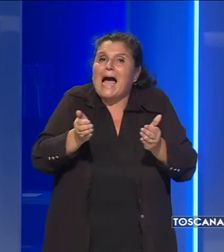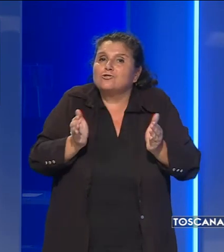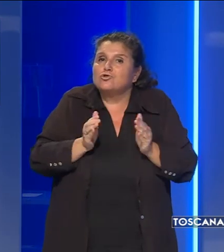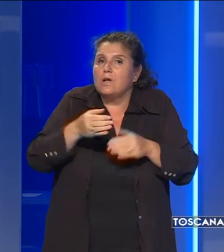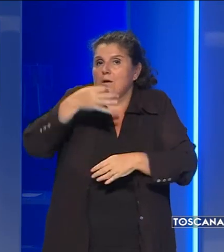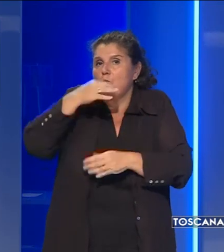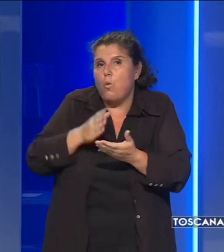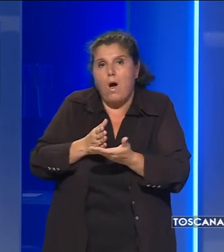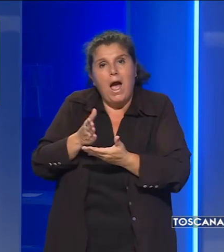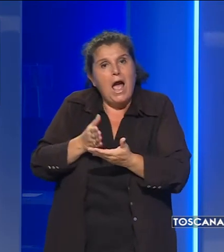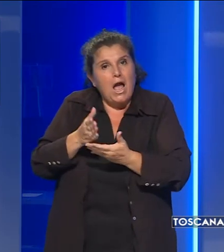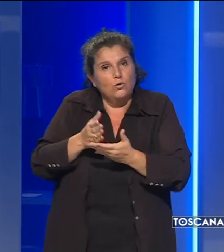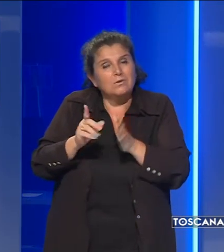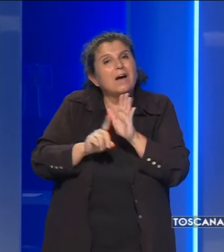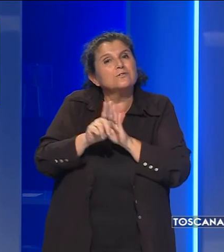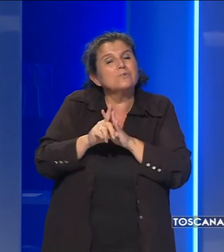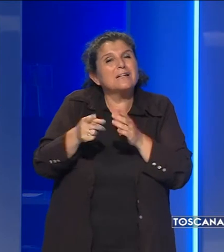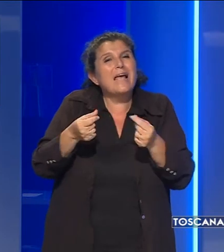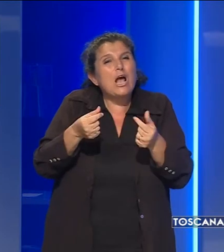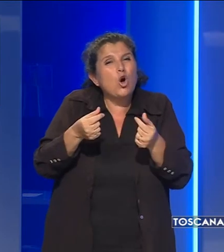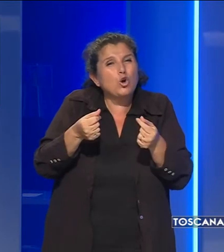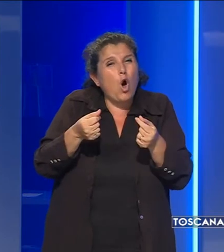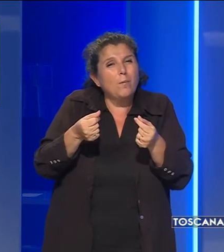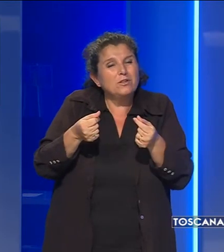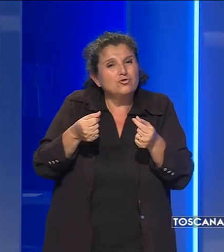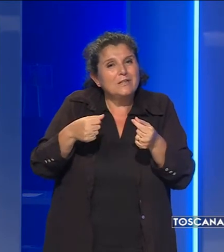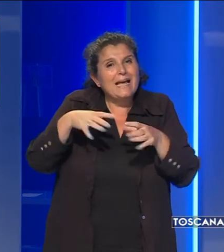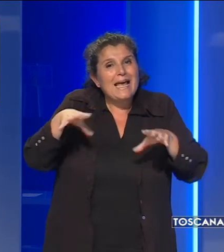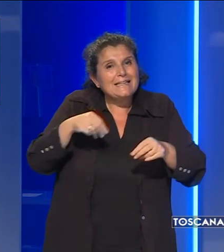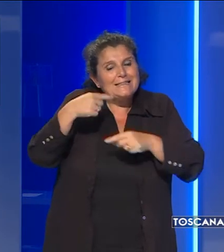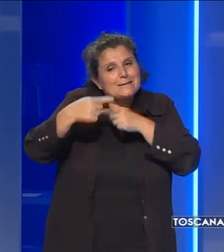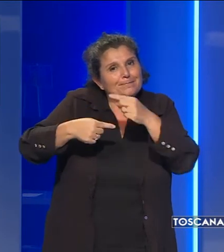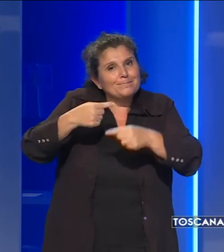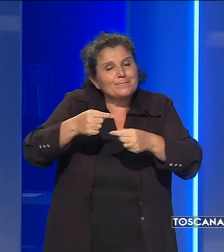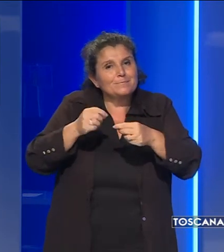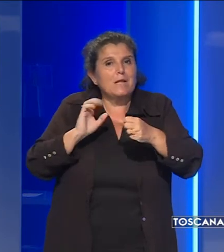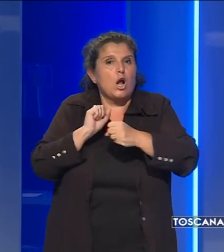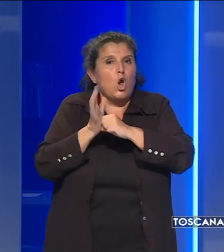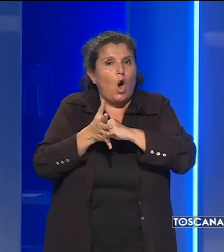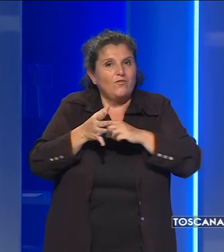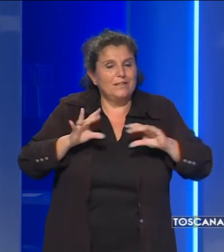possibile, gli effetti economici innescati dalla pandemia da Covid.